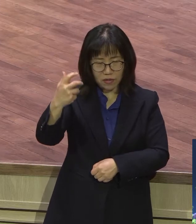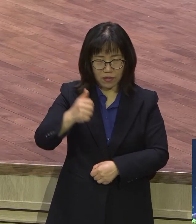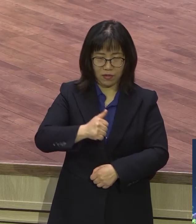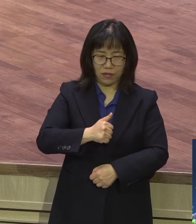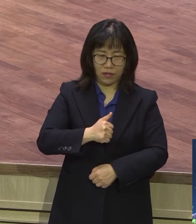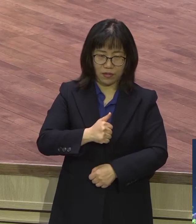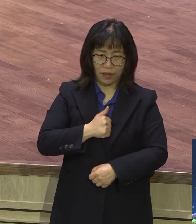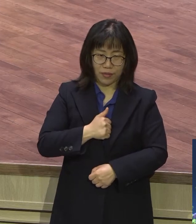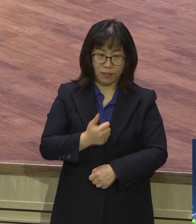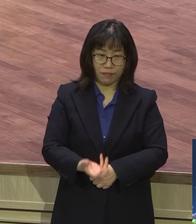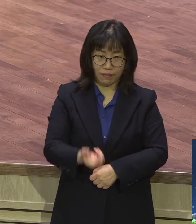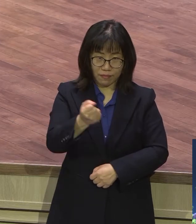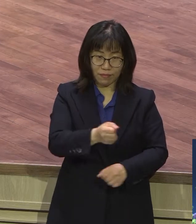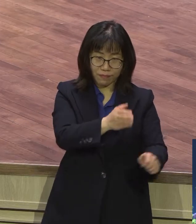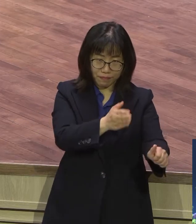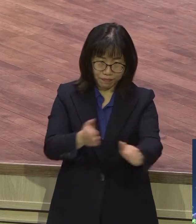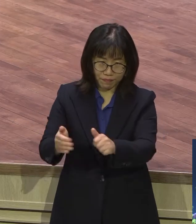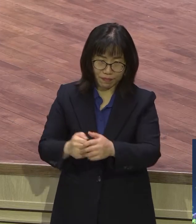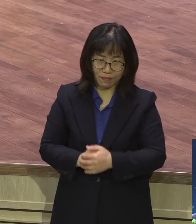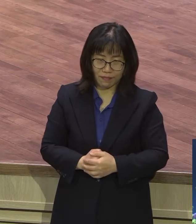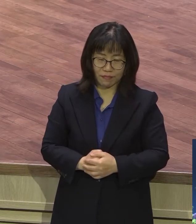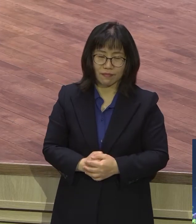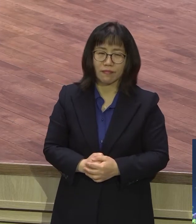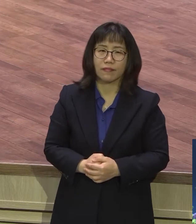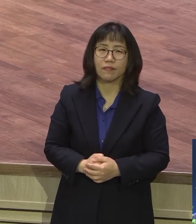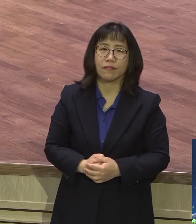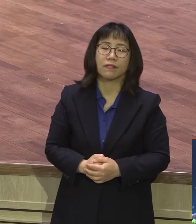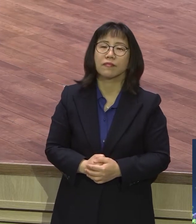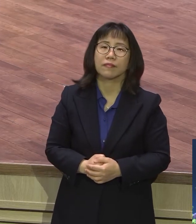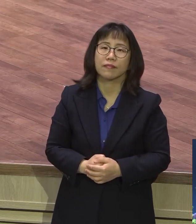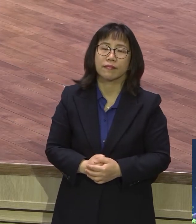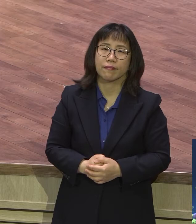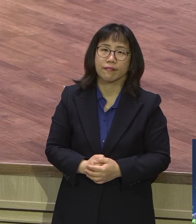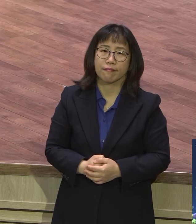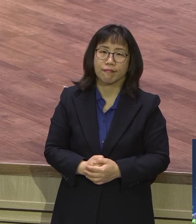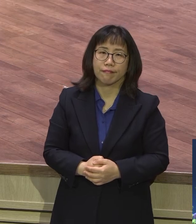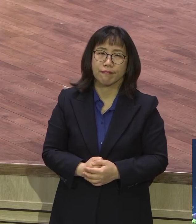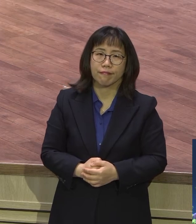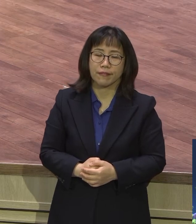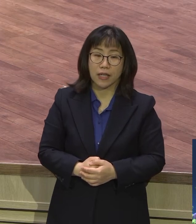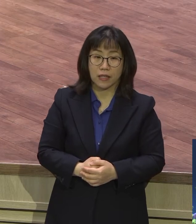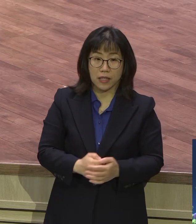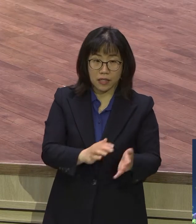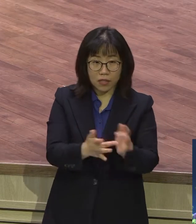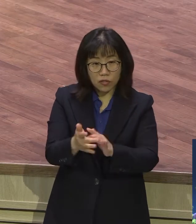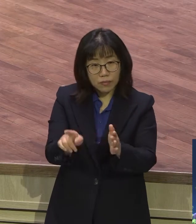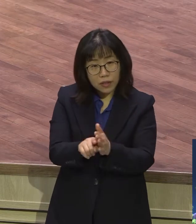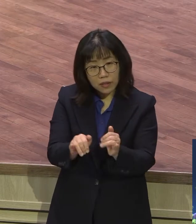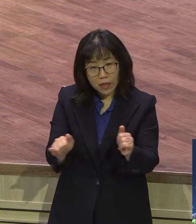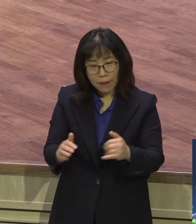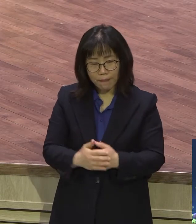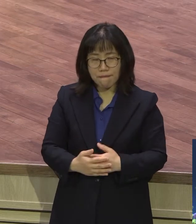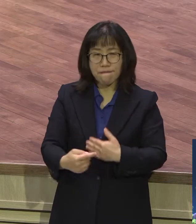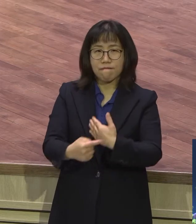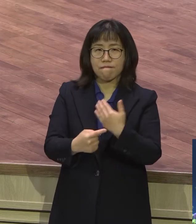보장된 삶의 축복 우리는 받고 당당해야 돼요 예수님 사람은 단낼처럼 사다랑매사